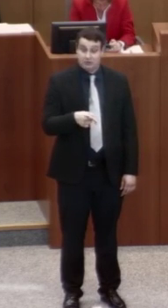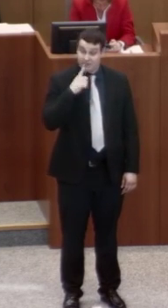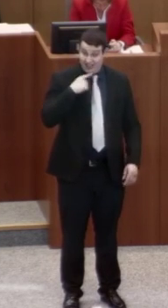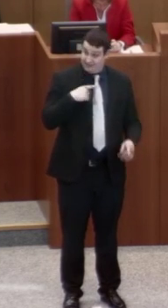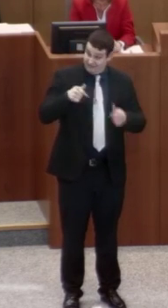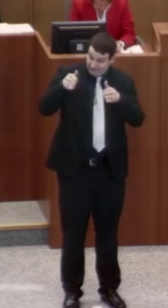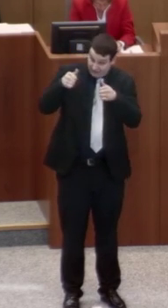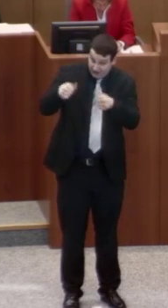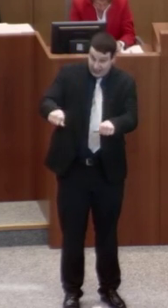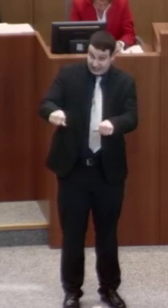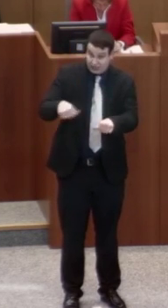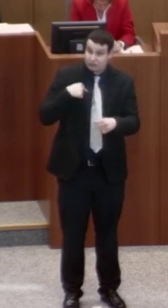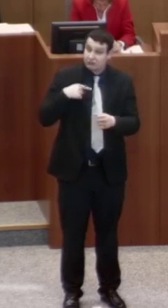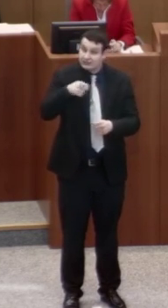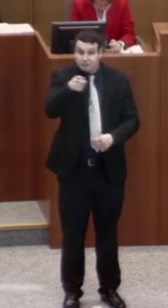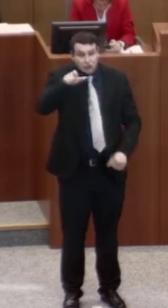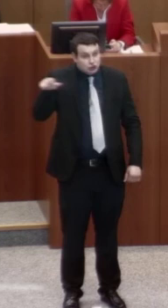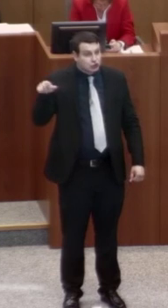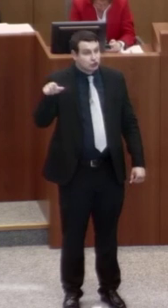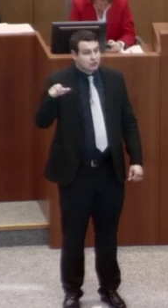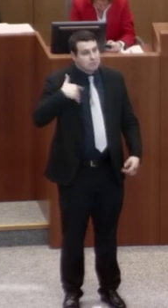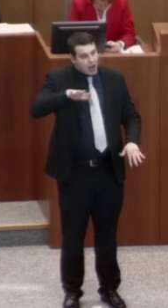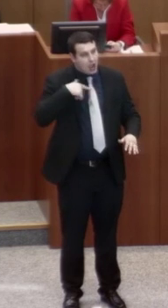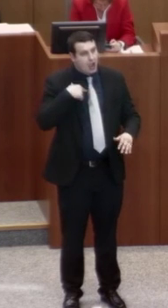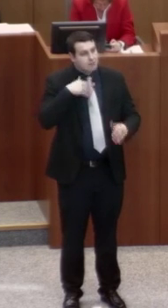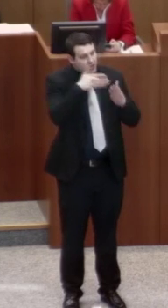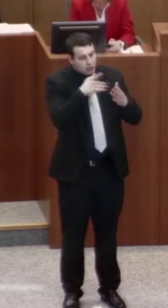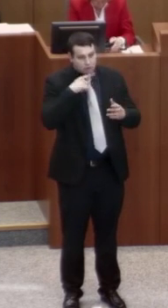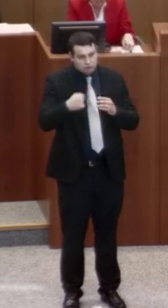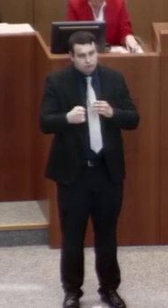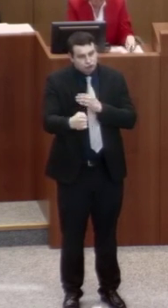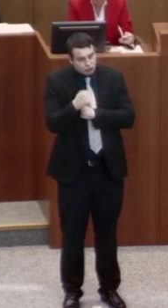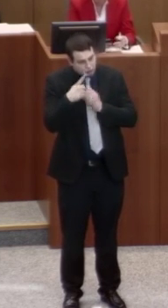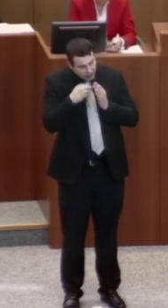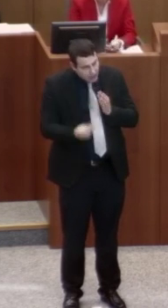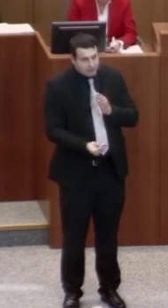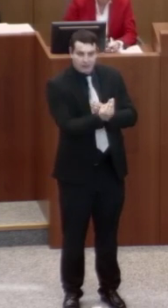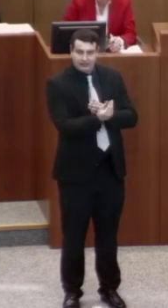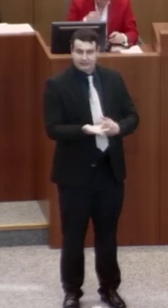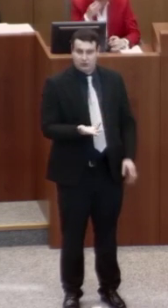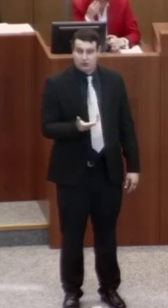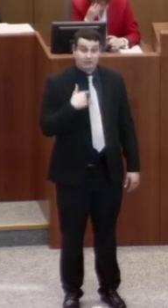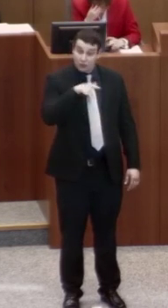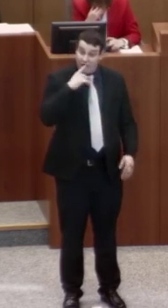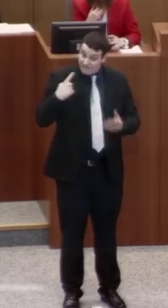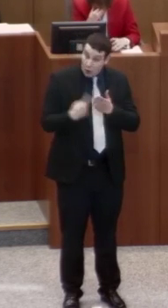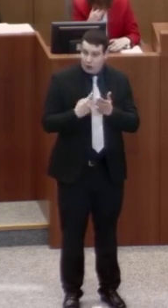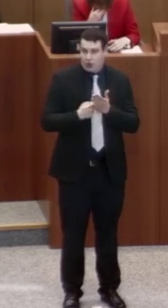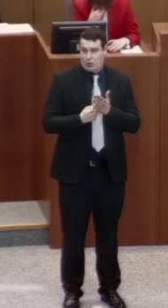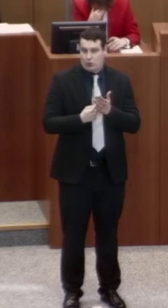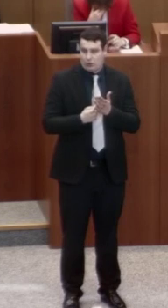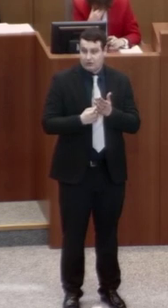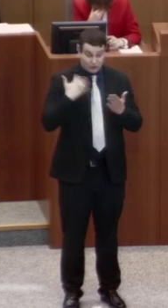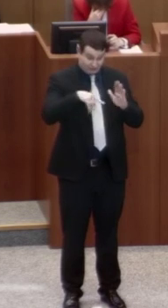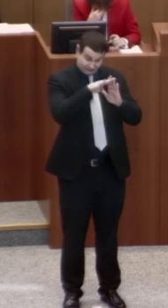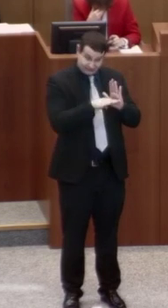gestärkte Partizipation der Menschen mit Beeinträchtigung. Das Land mit Vorbildfunktion. Die Forderung dieses Gesetzes als